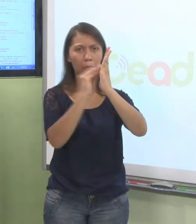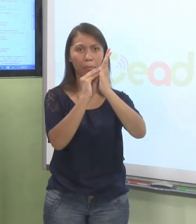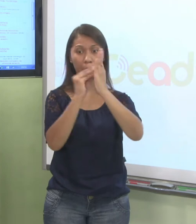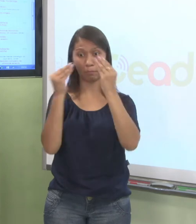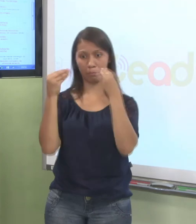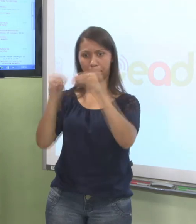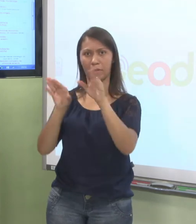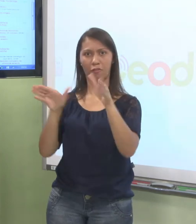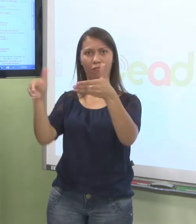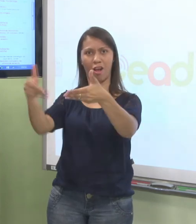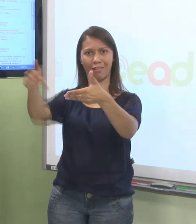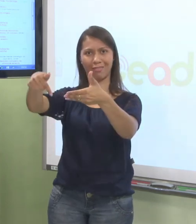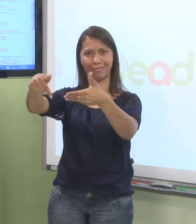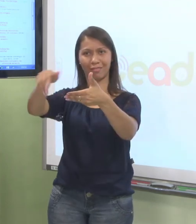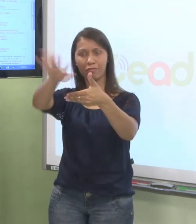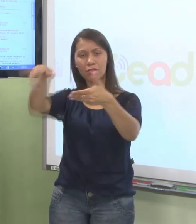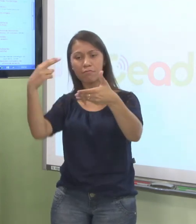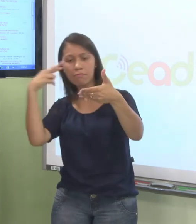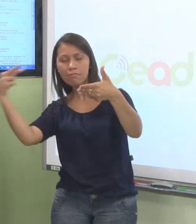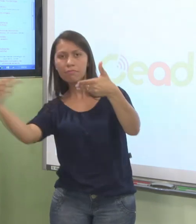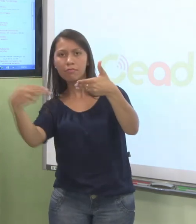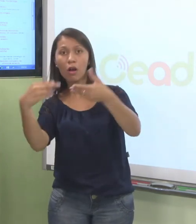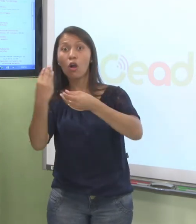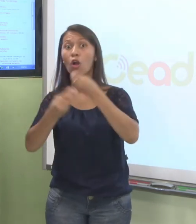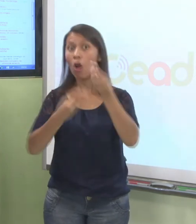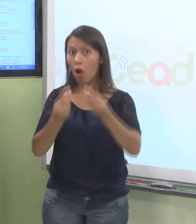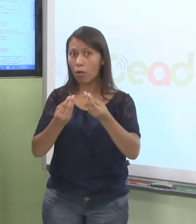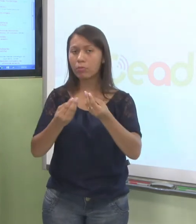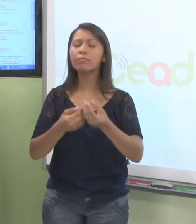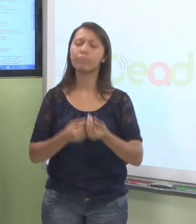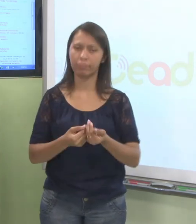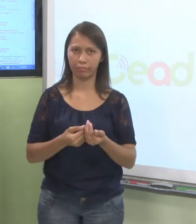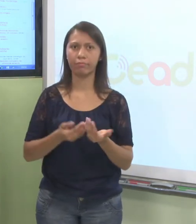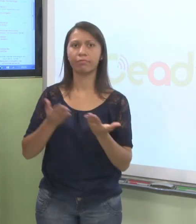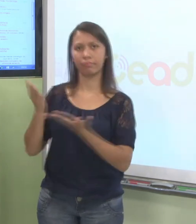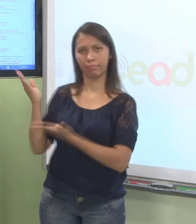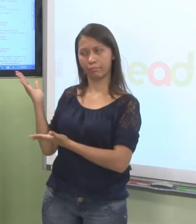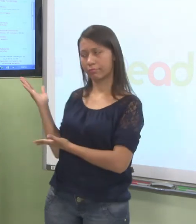notícias. Como eu faço para ver essa notícia? Eu clico aqui em cima de fórum de notícias.